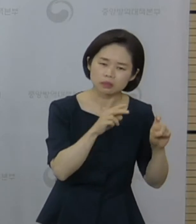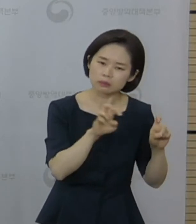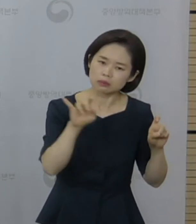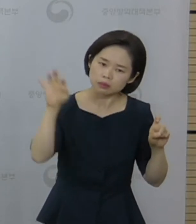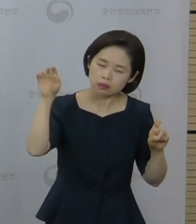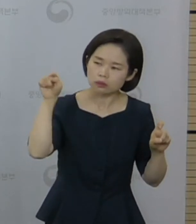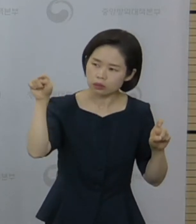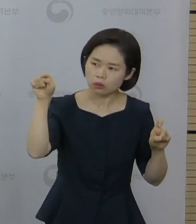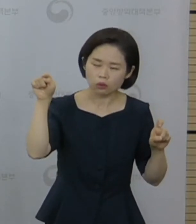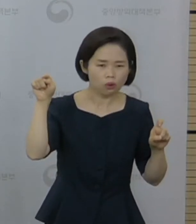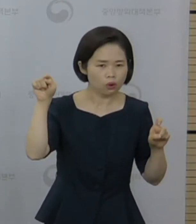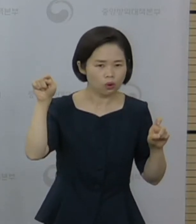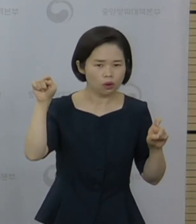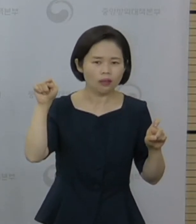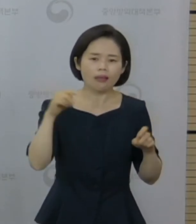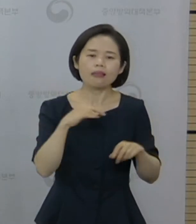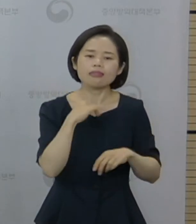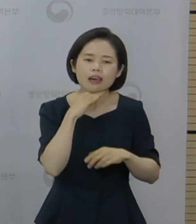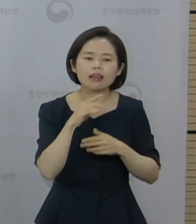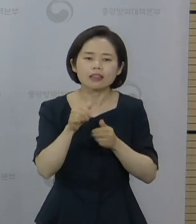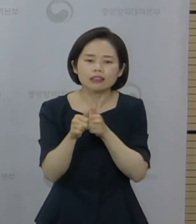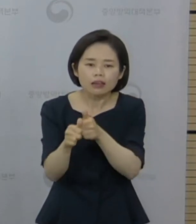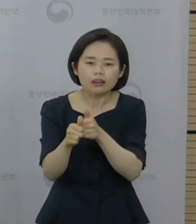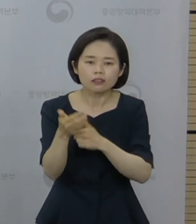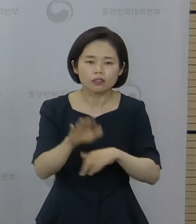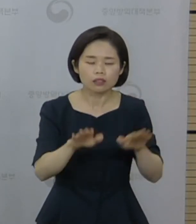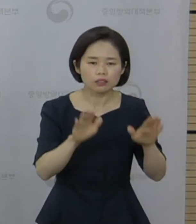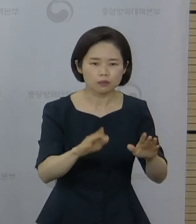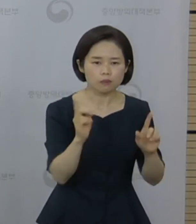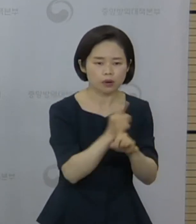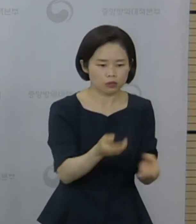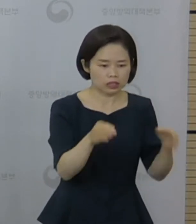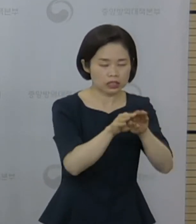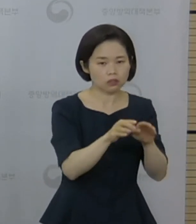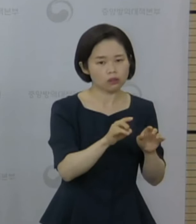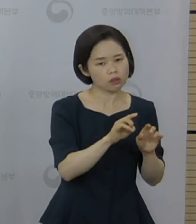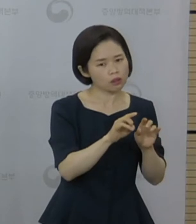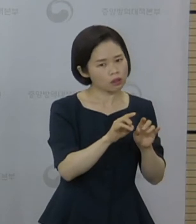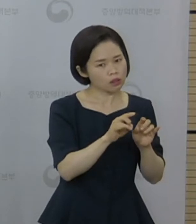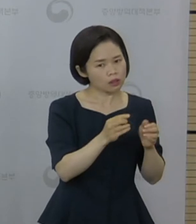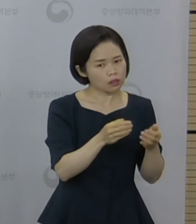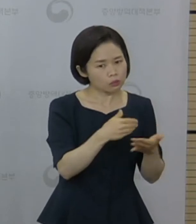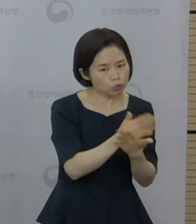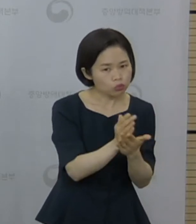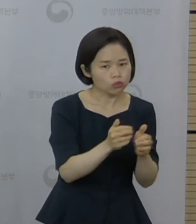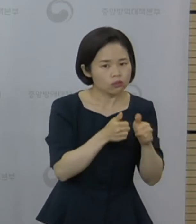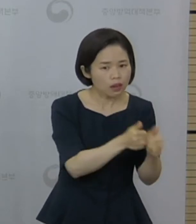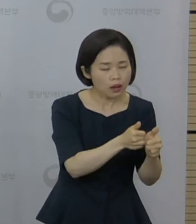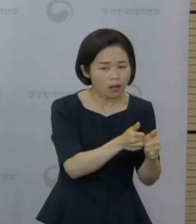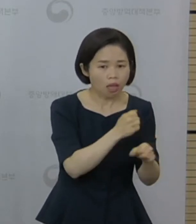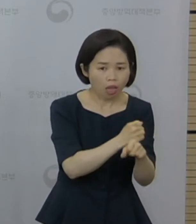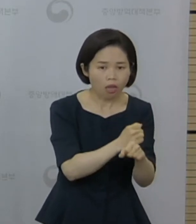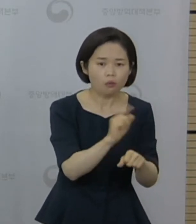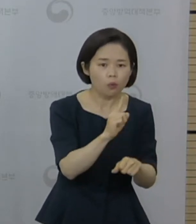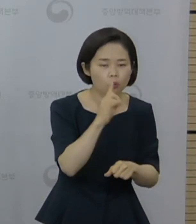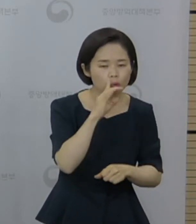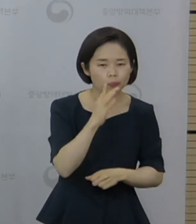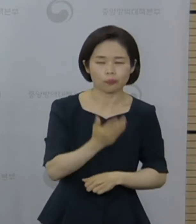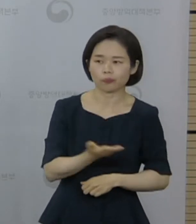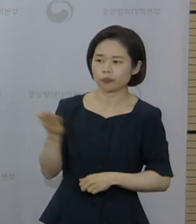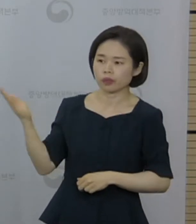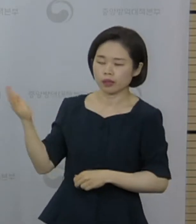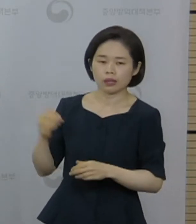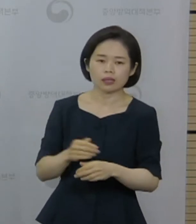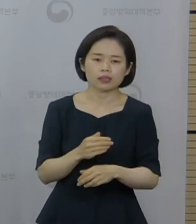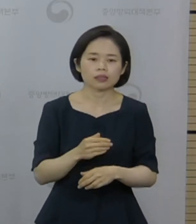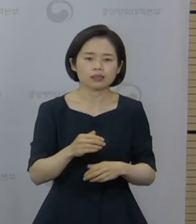접종으로 변경되는 것인지 설명해 달라고 했습니다. 이 부분은 지난 6월 17일 날 발표한 3분기 접종 계획의